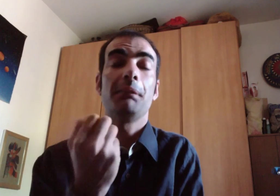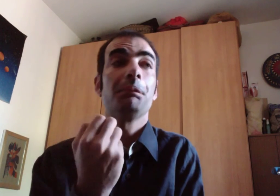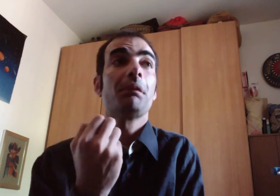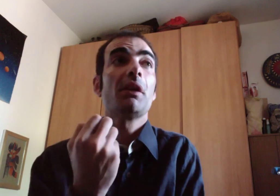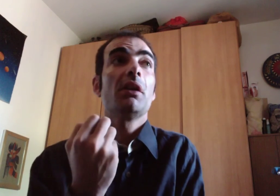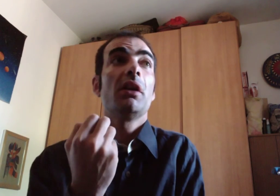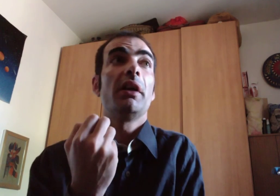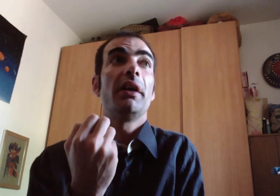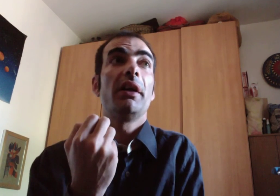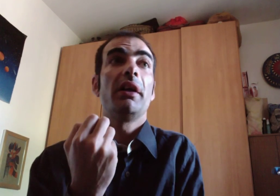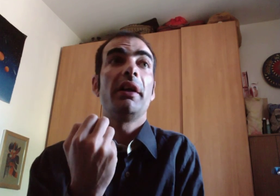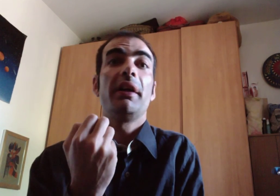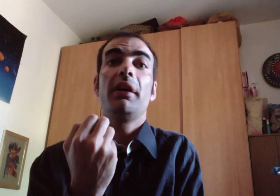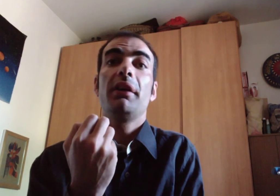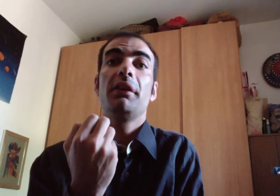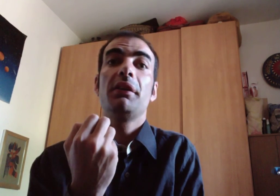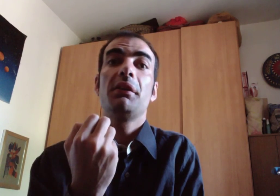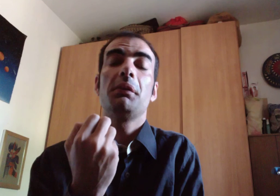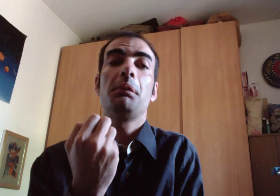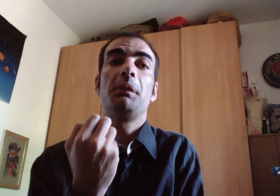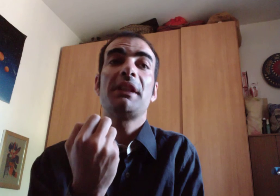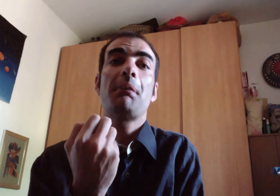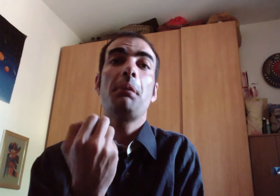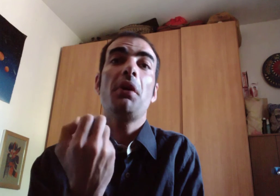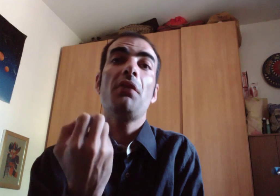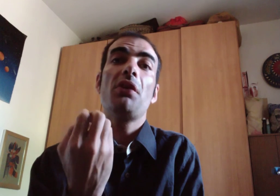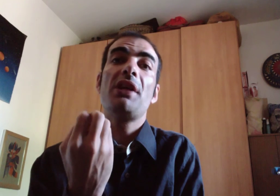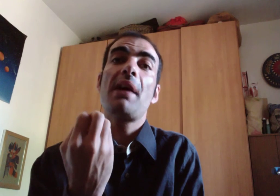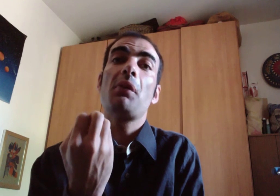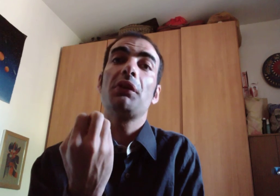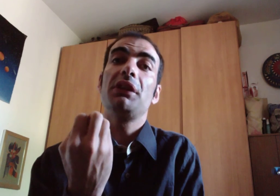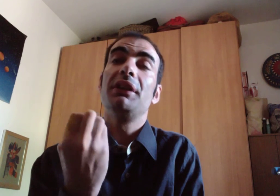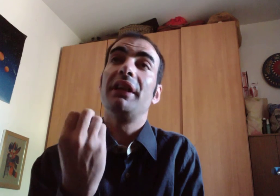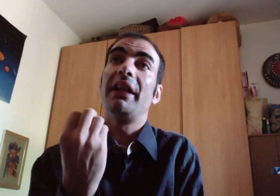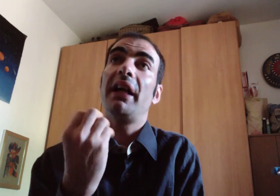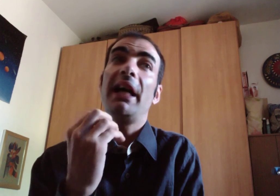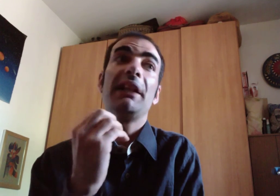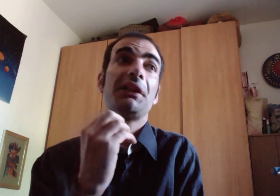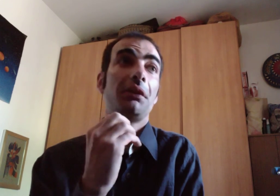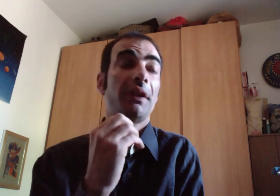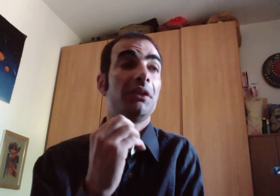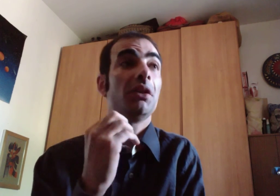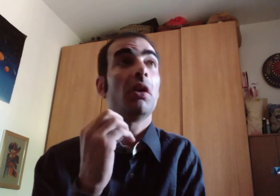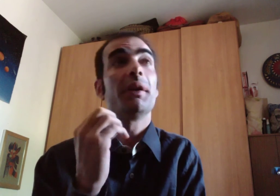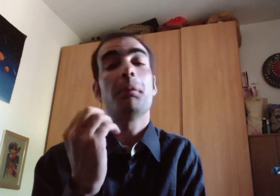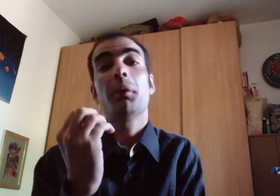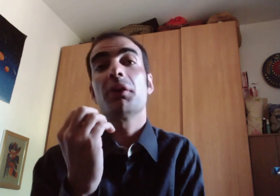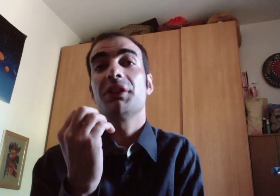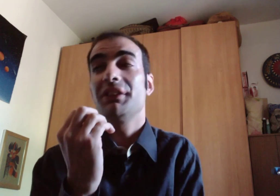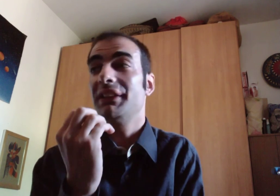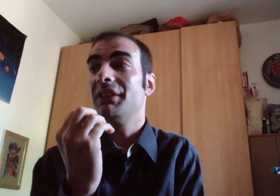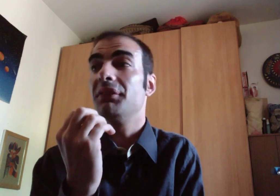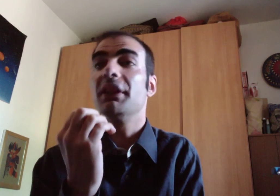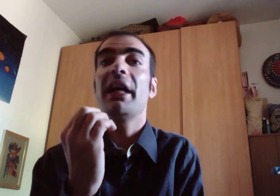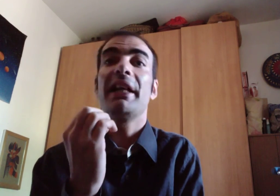se poi vogliamo dire altri fattori positivi e